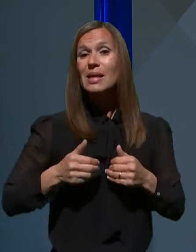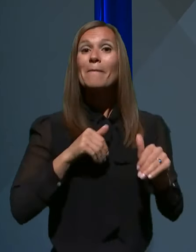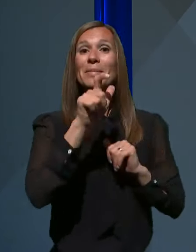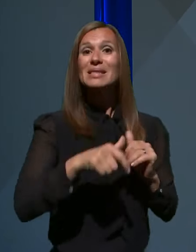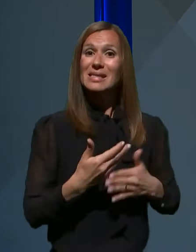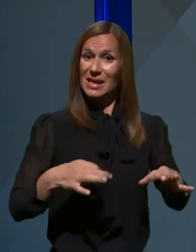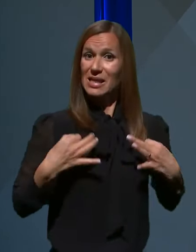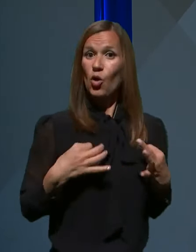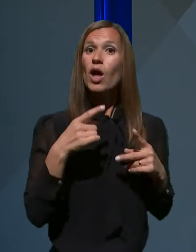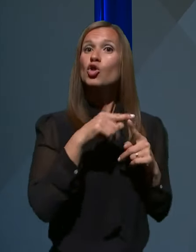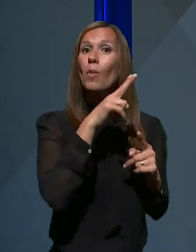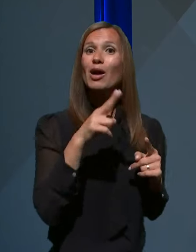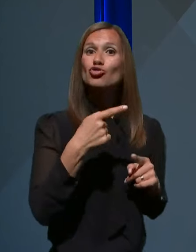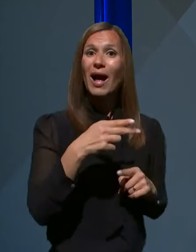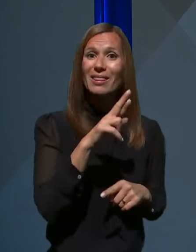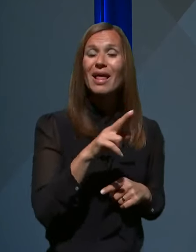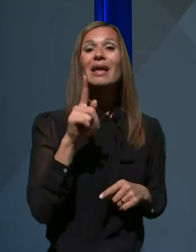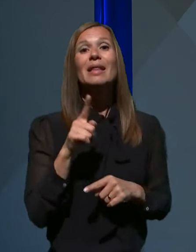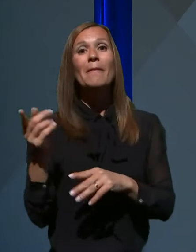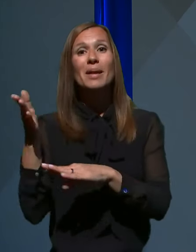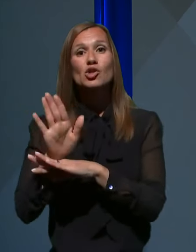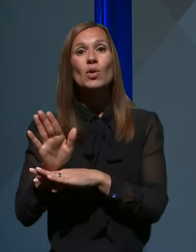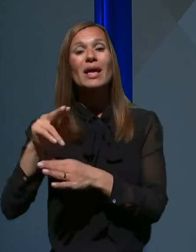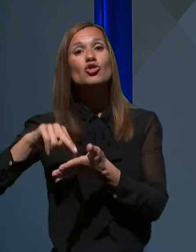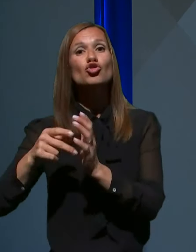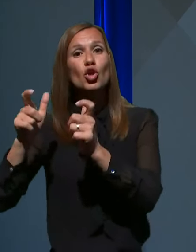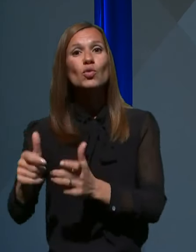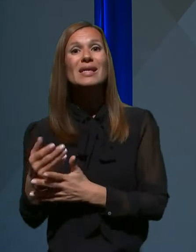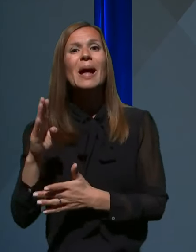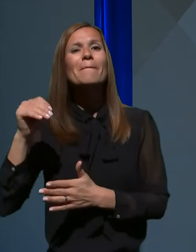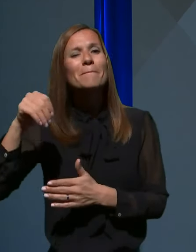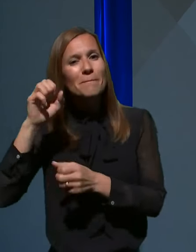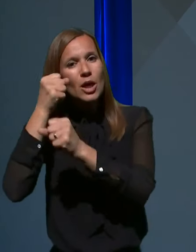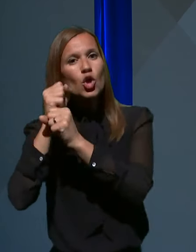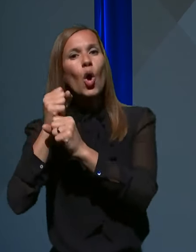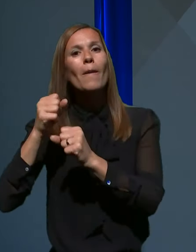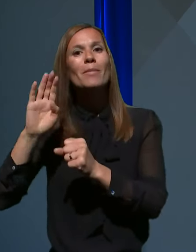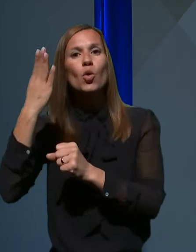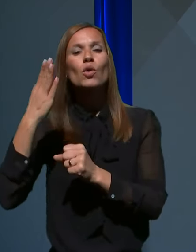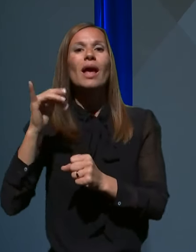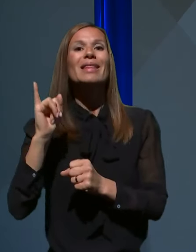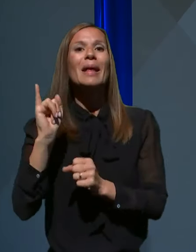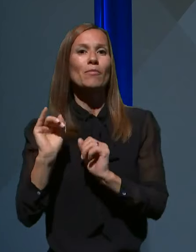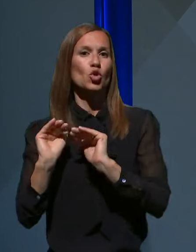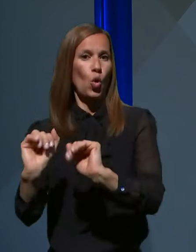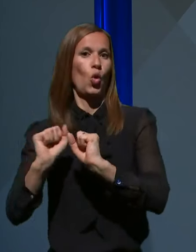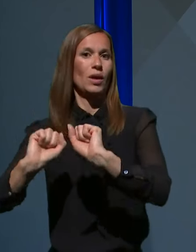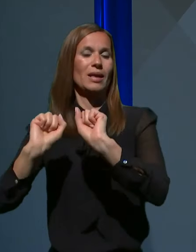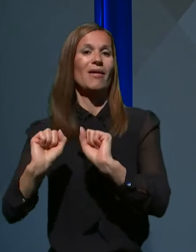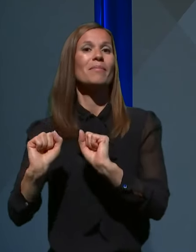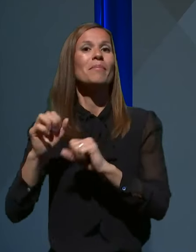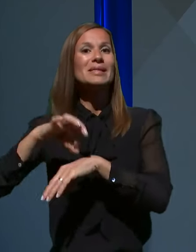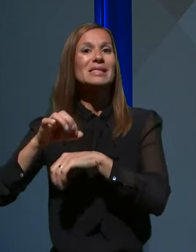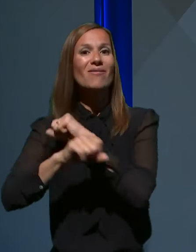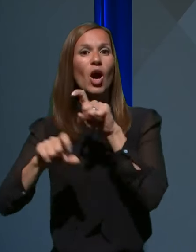zdravje Tomaš Gantar in predstojnik Inštituta za mikrobiologijo in imunologijo medicinske fakultete univerze v Ljubljani,